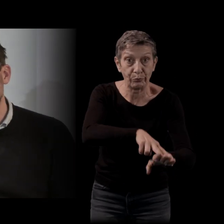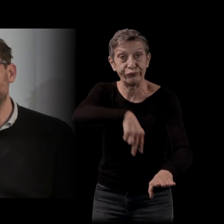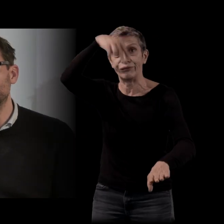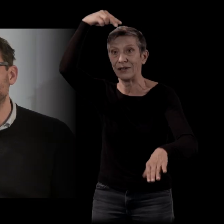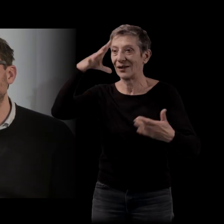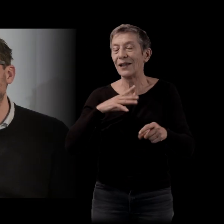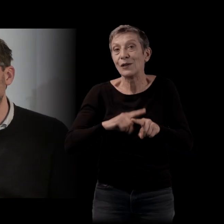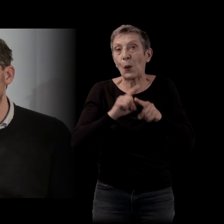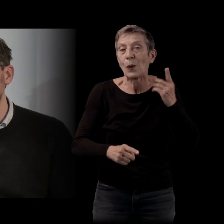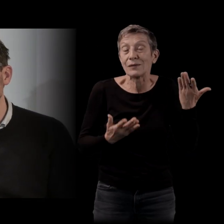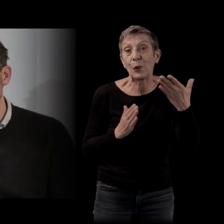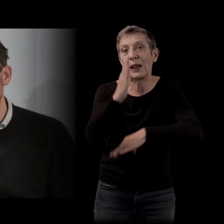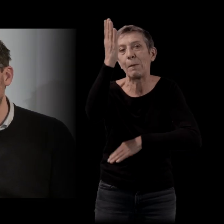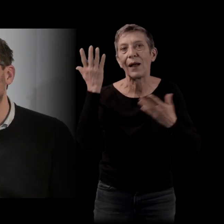ça ne pas partie de ma quête.